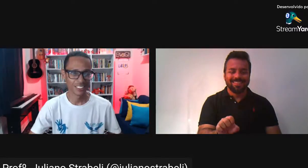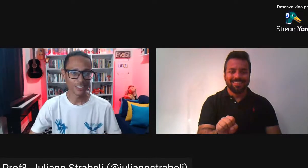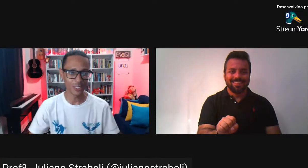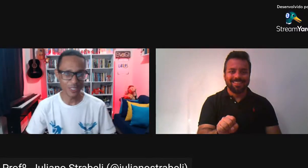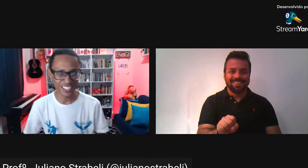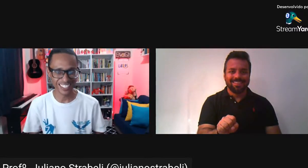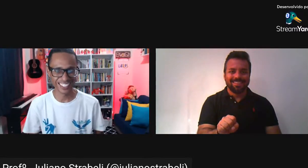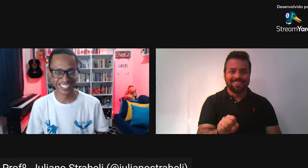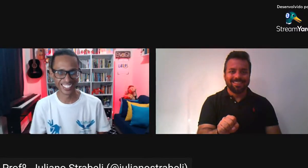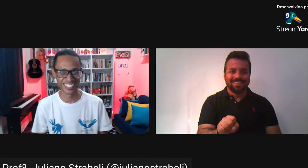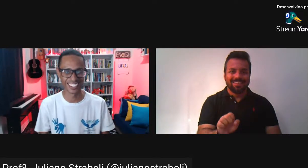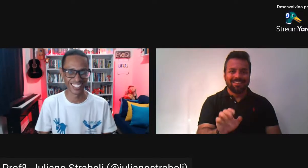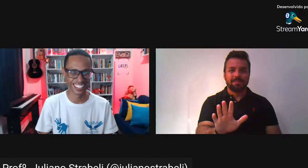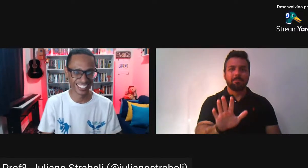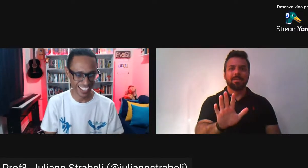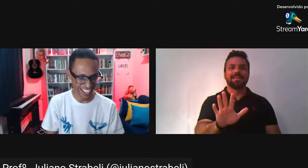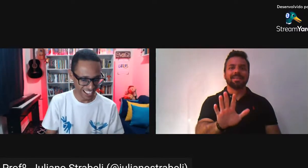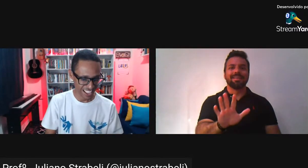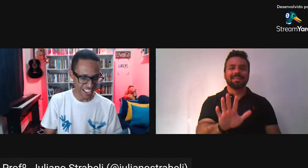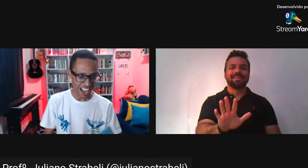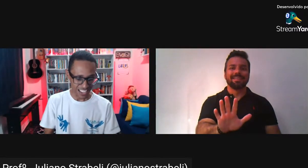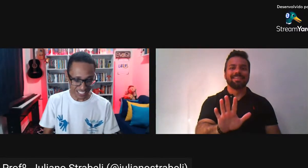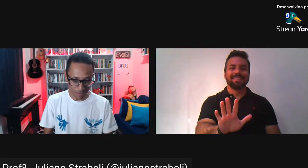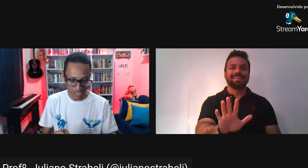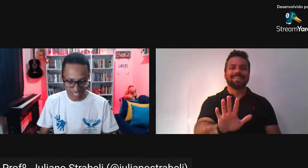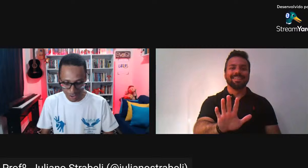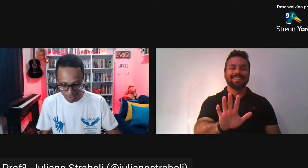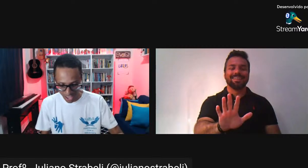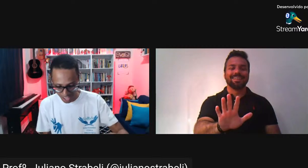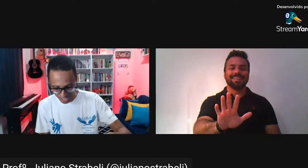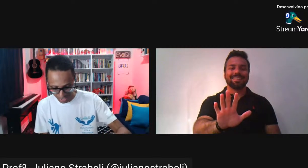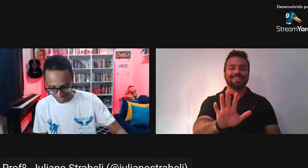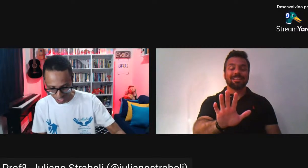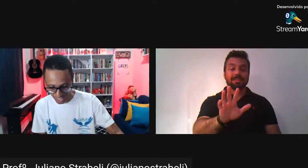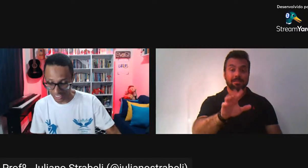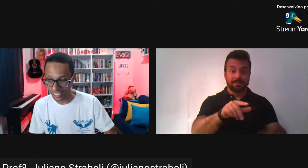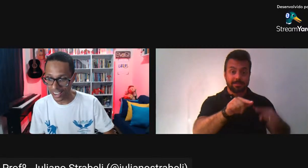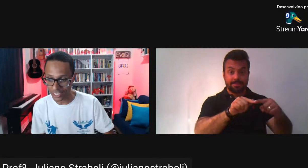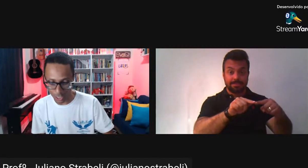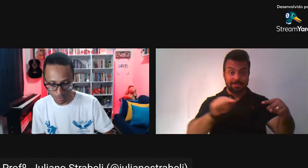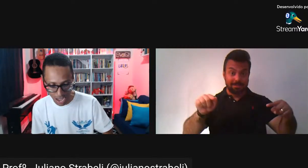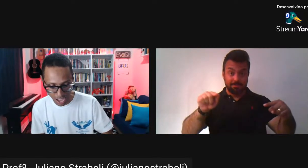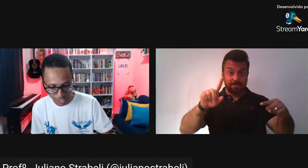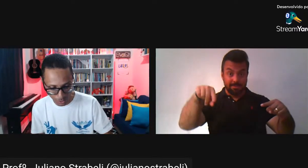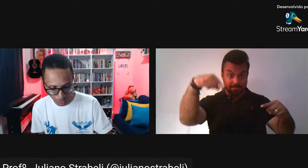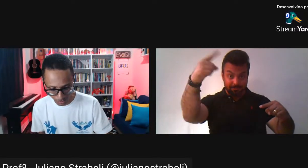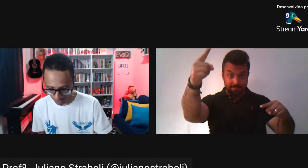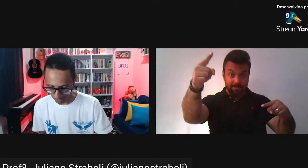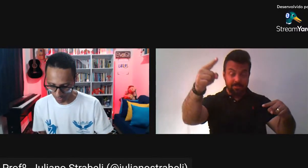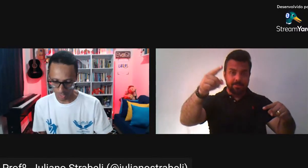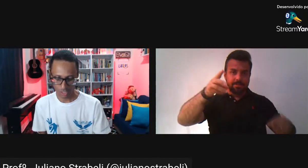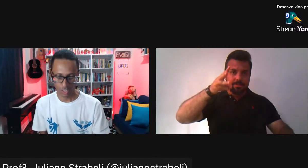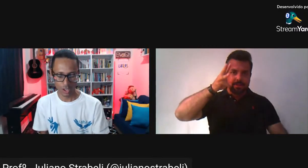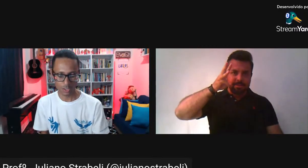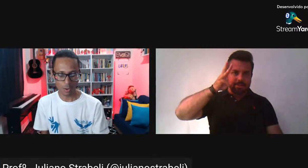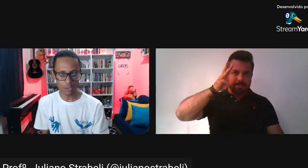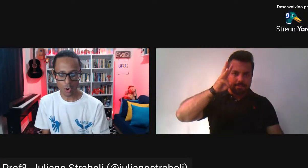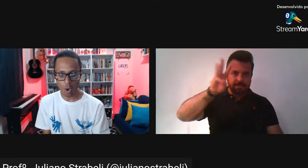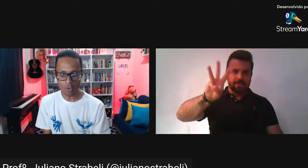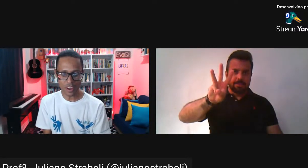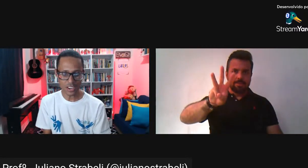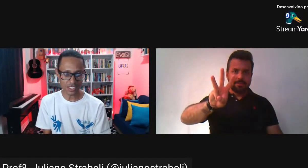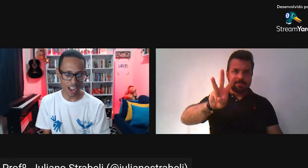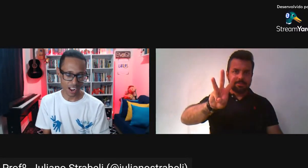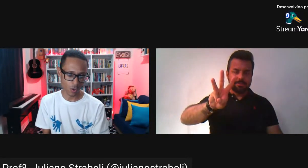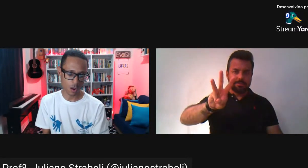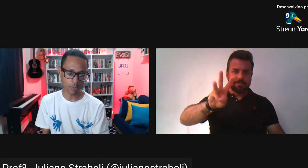Não deu 30 A semana que vem Dia 3 de maio Nós vamos